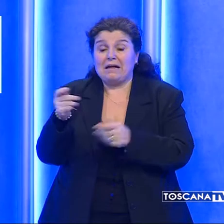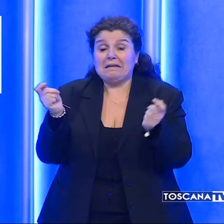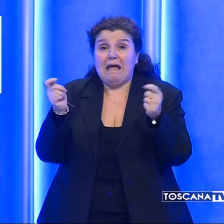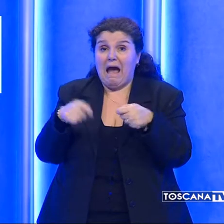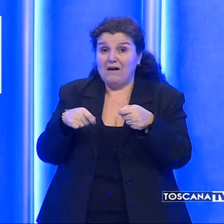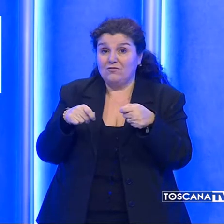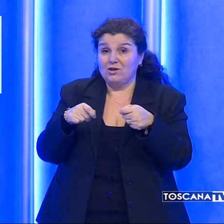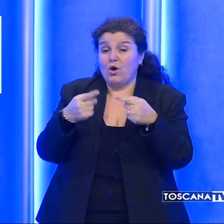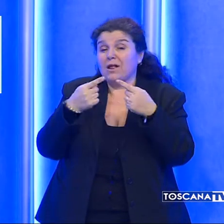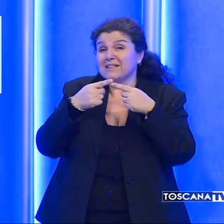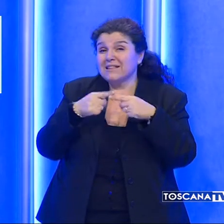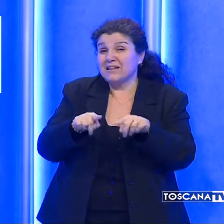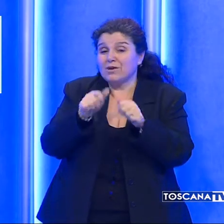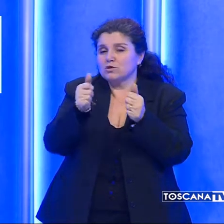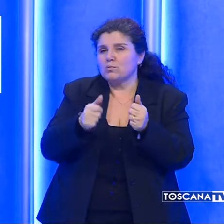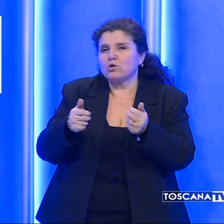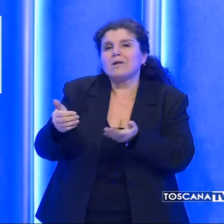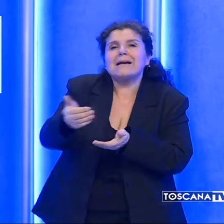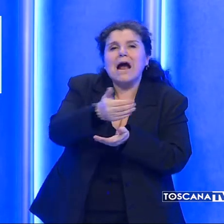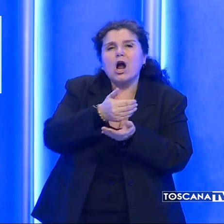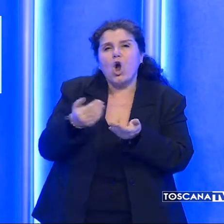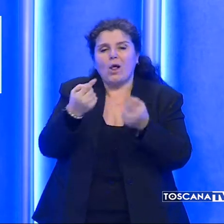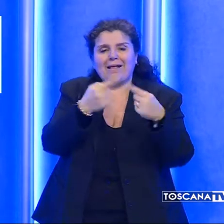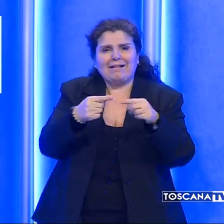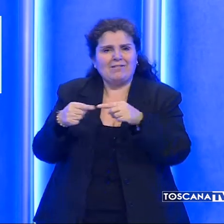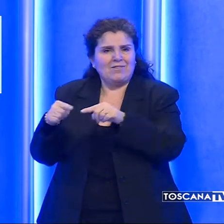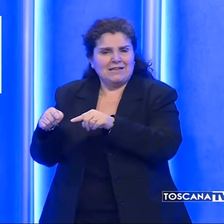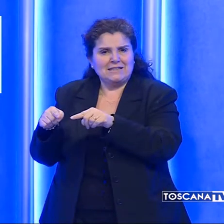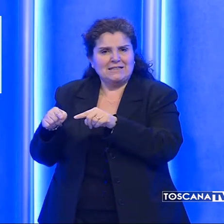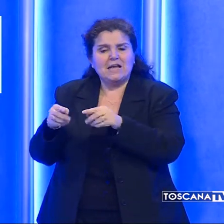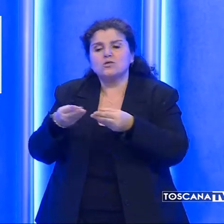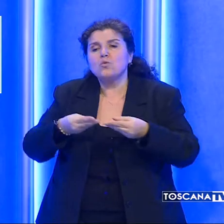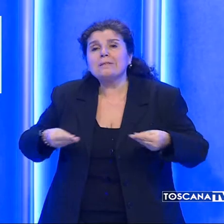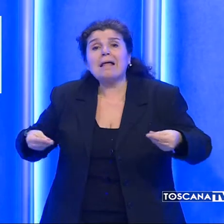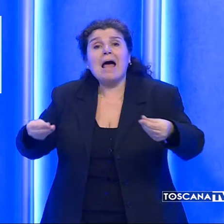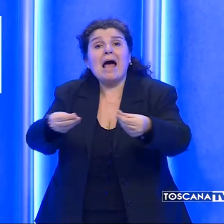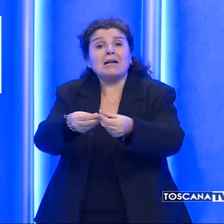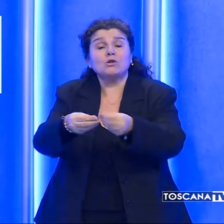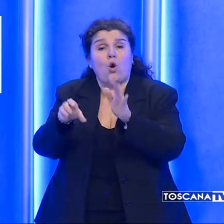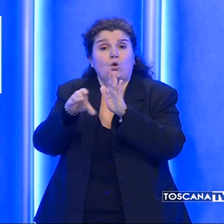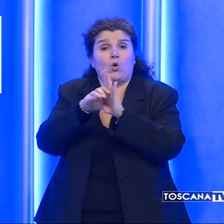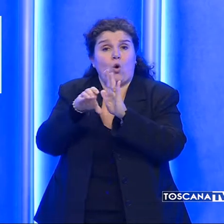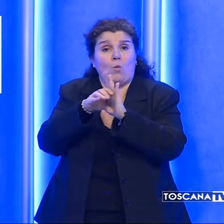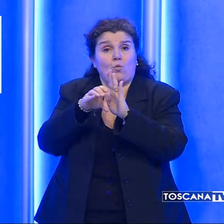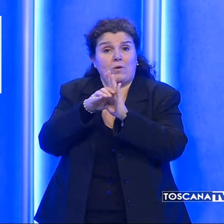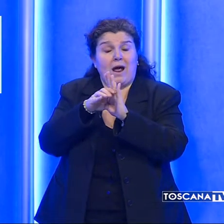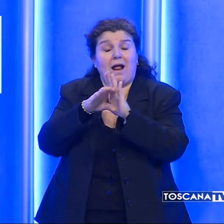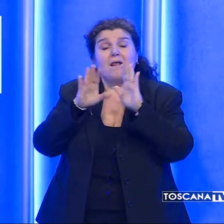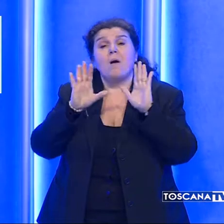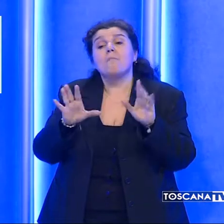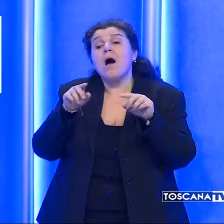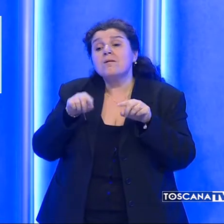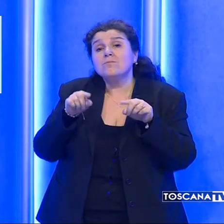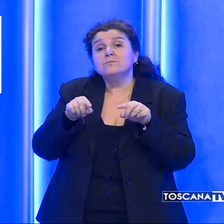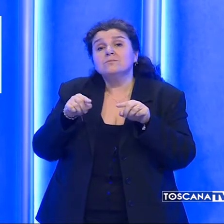di un diverso sistema di raccolta differenziata su tutto il territorio comunale. Ma questo